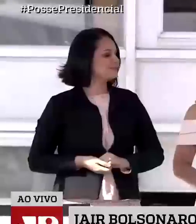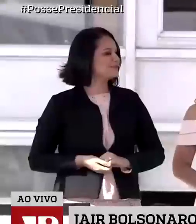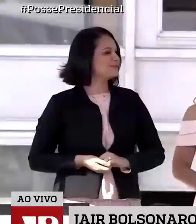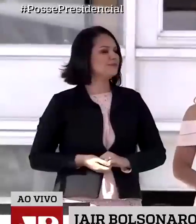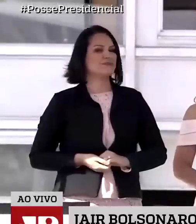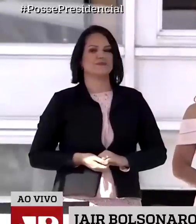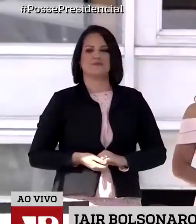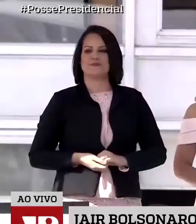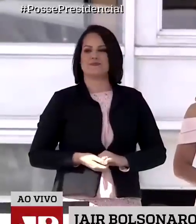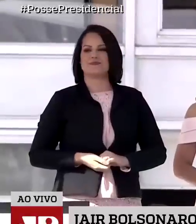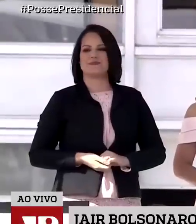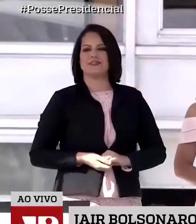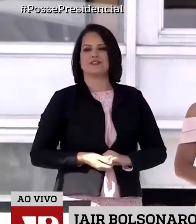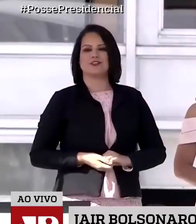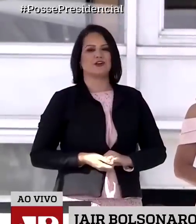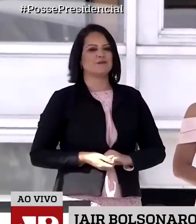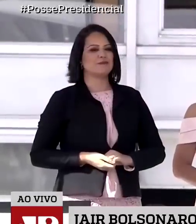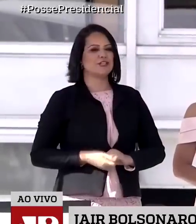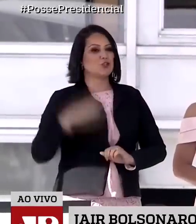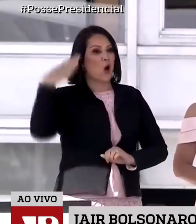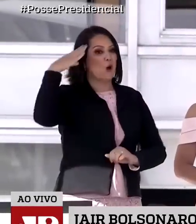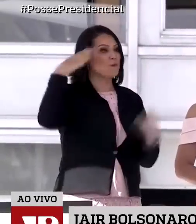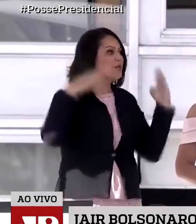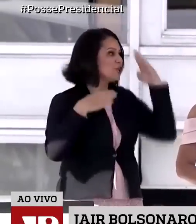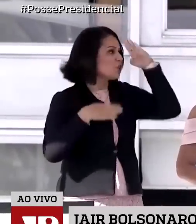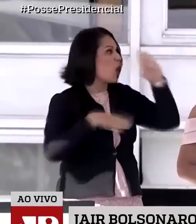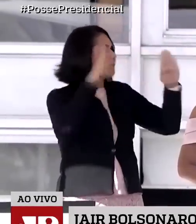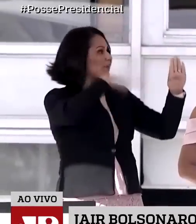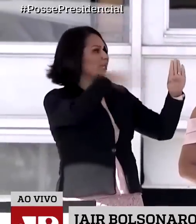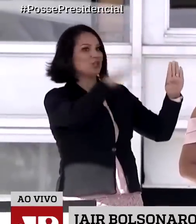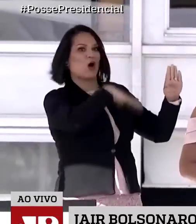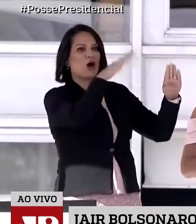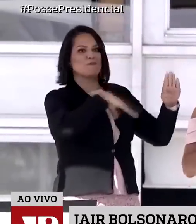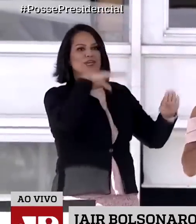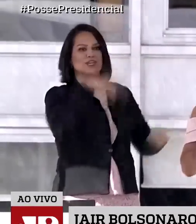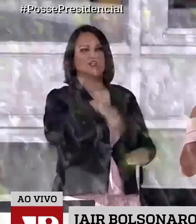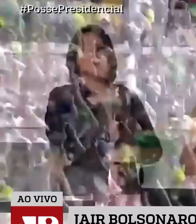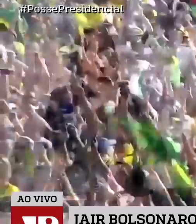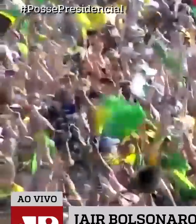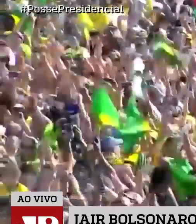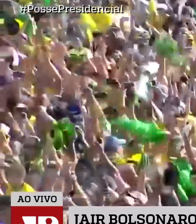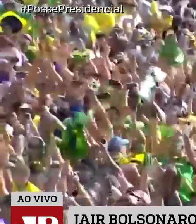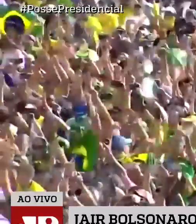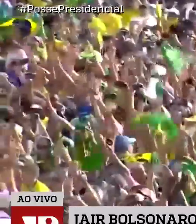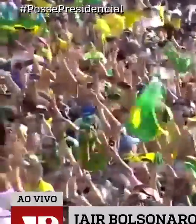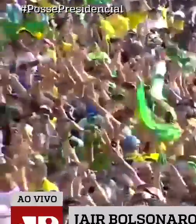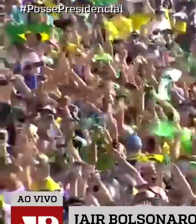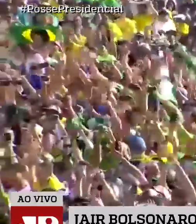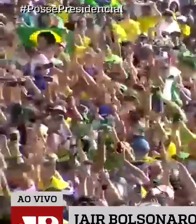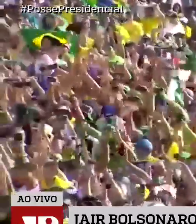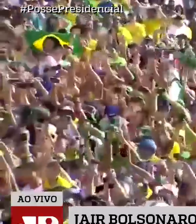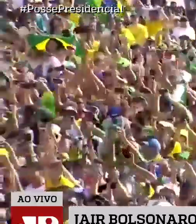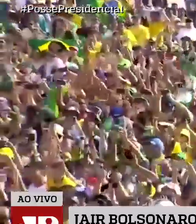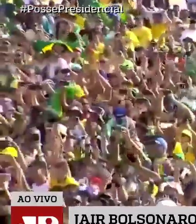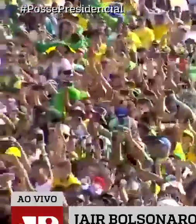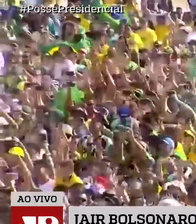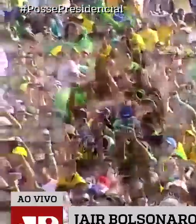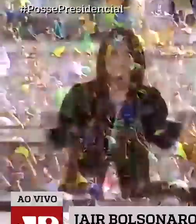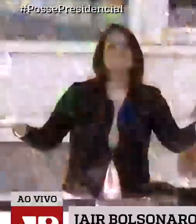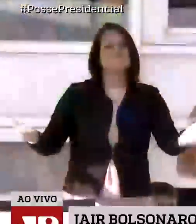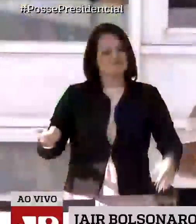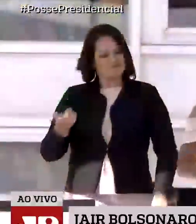fazer um círculo com a bandeira. Da população ali que as pessoas gritam isso muito, é mito, mito.